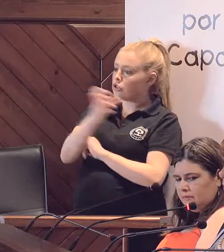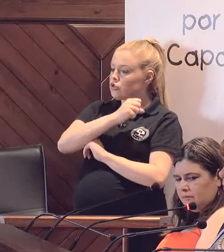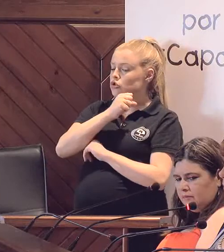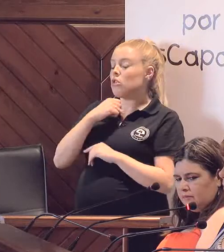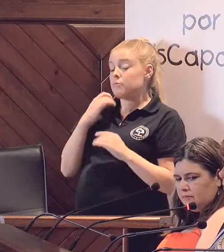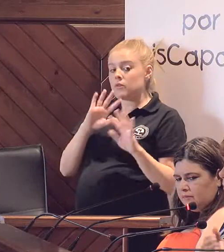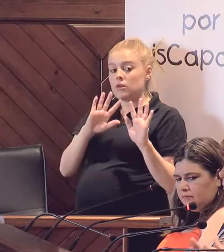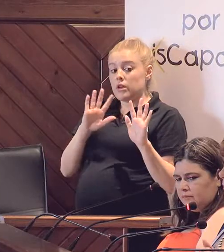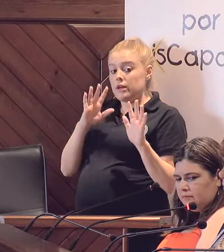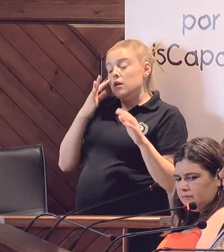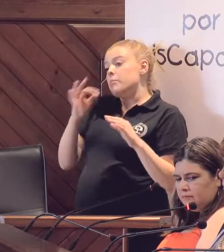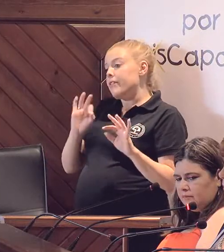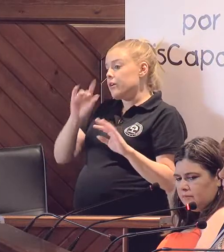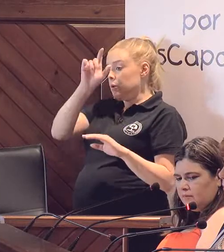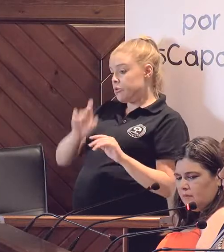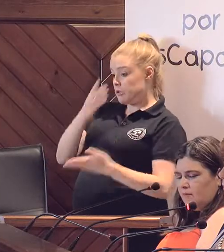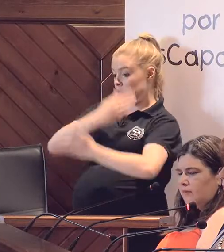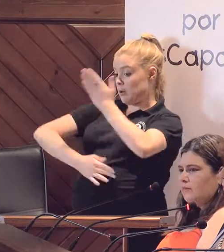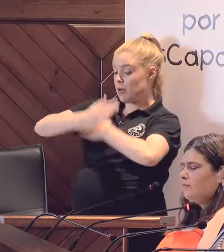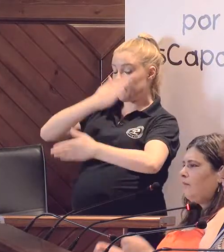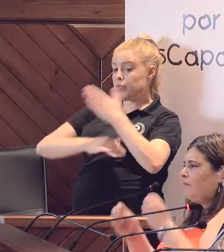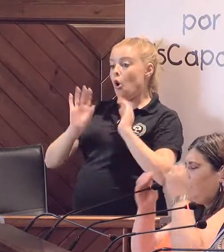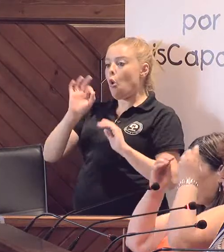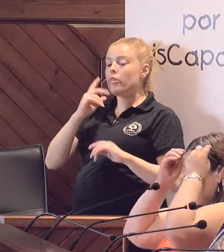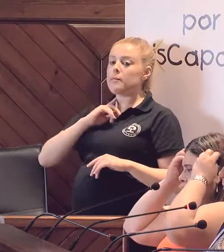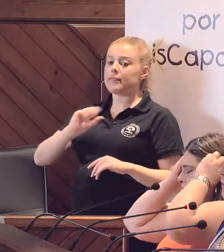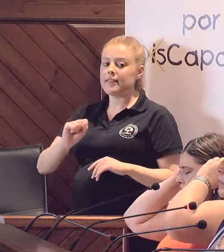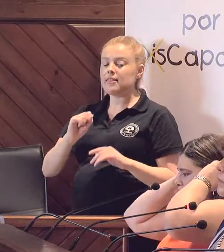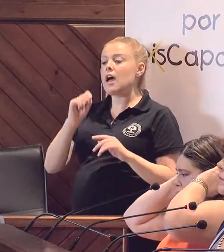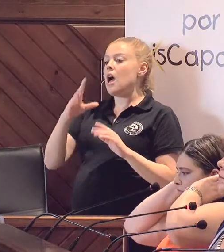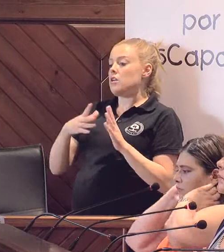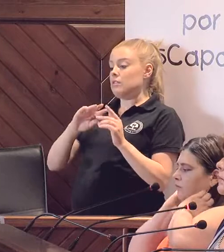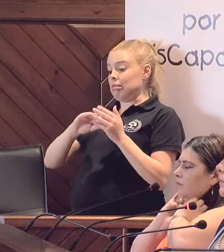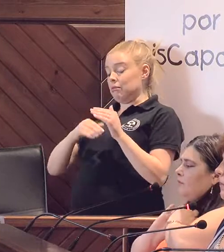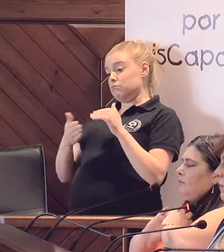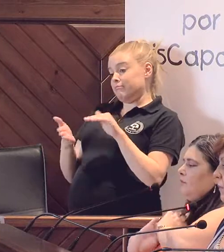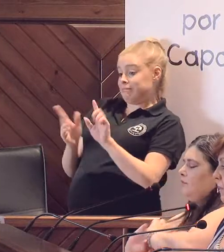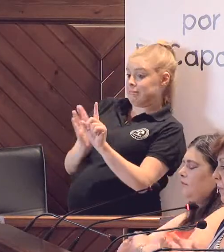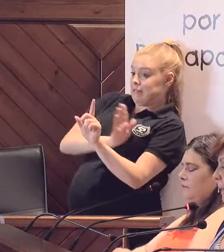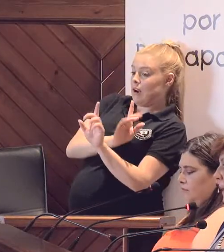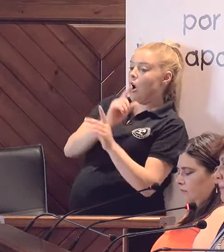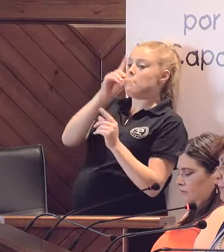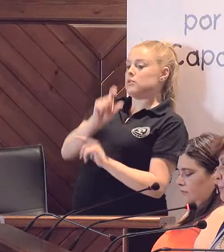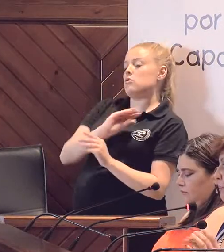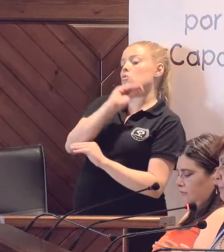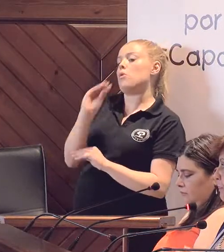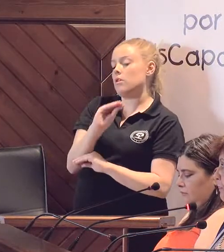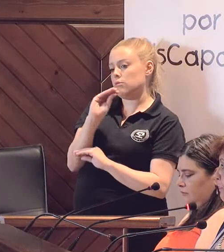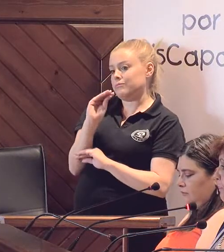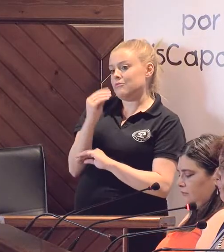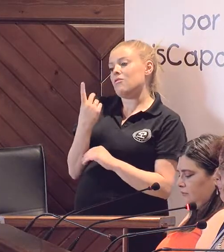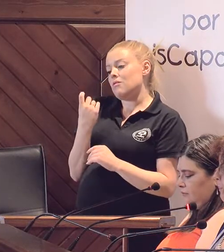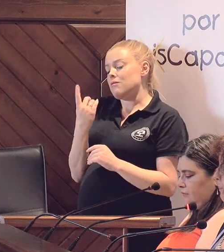si es cierto que detrás de una persona discapacitada o con una dependencia hay un cuidador. Entonces, sí sería que una globalización de eso,